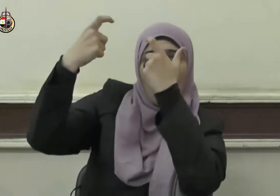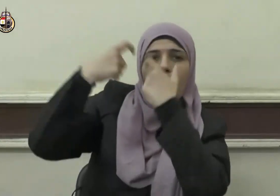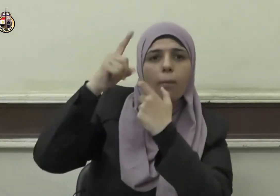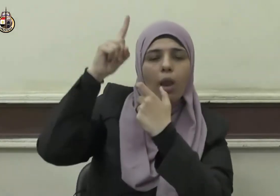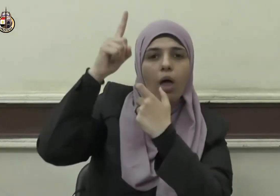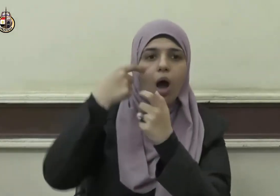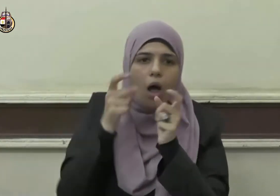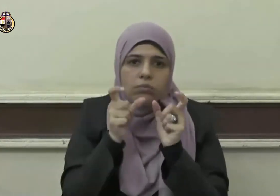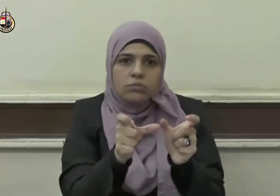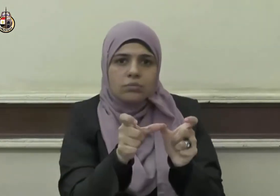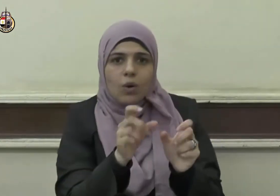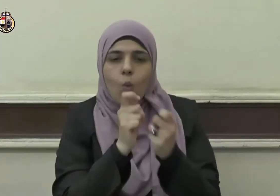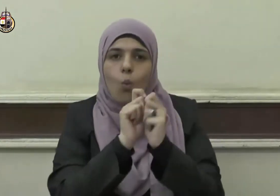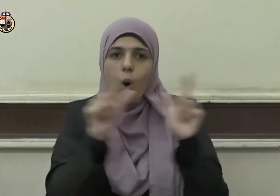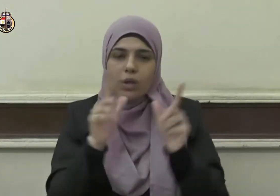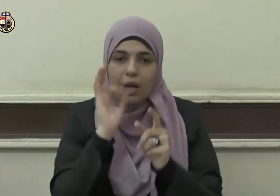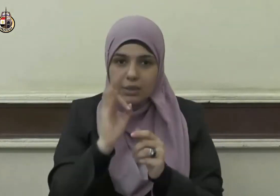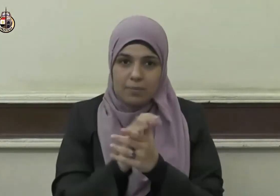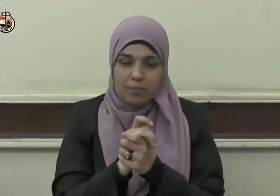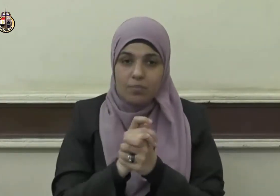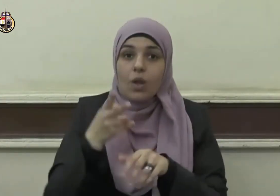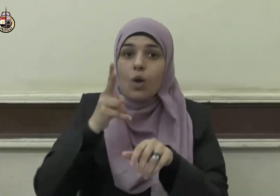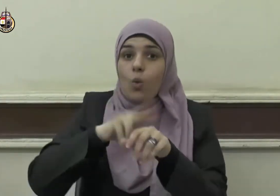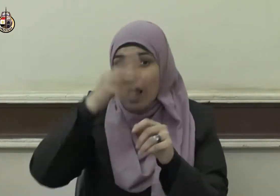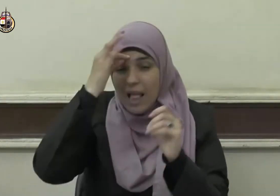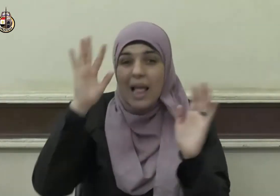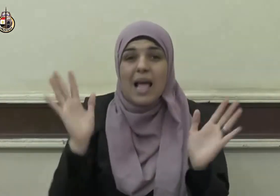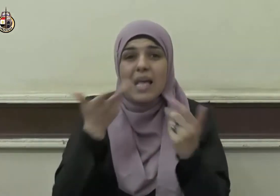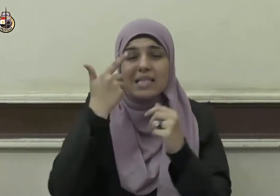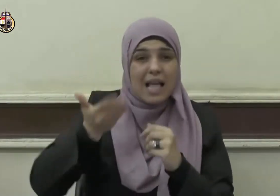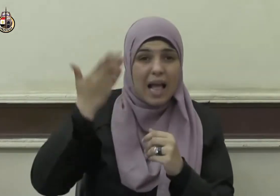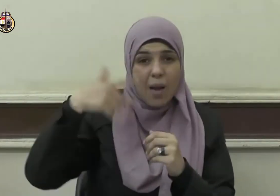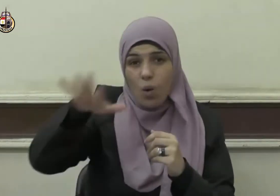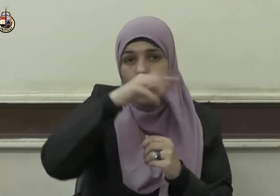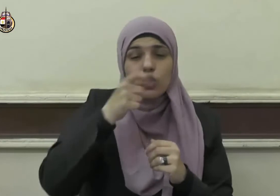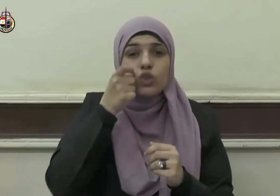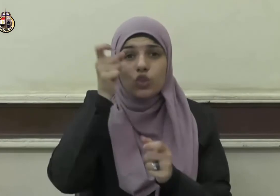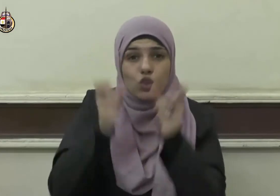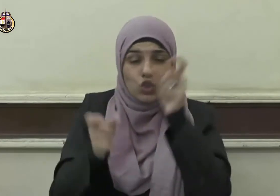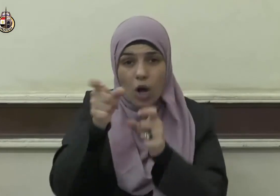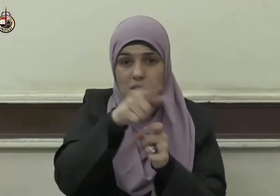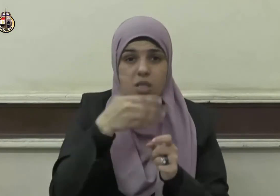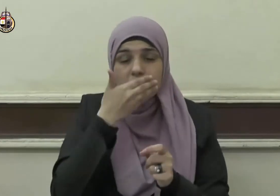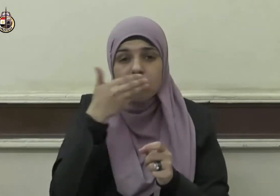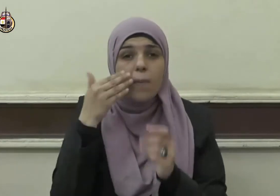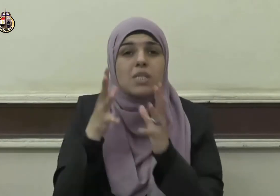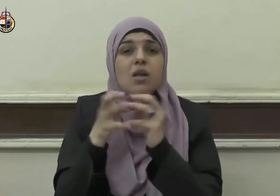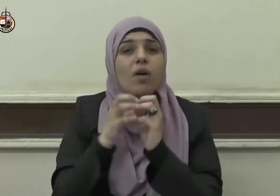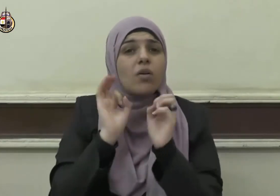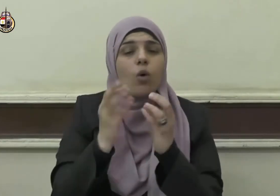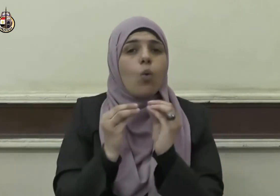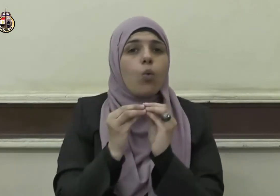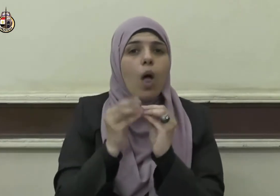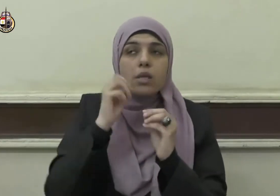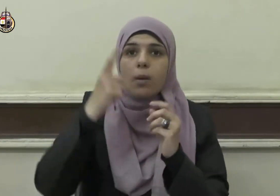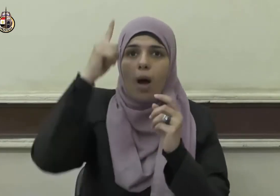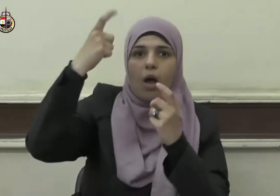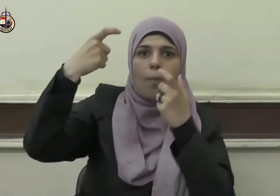وجل وإذا كان من أخص صفات الصار هي المراقبة لله عز